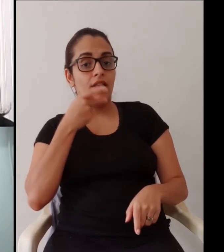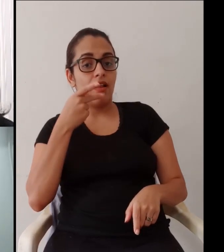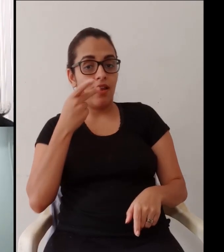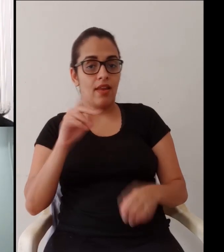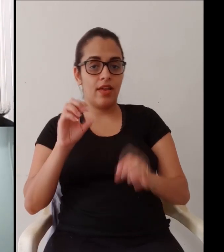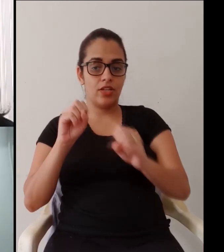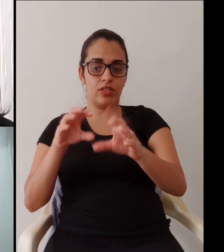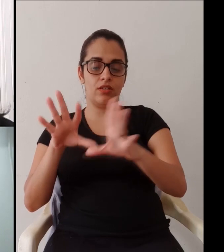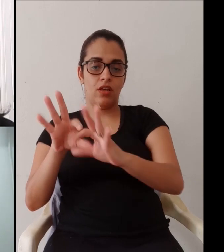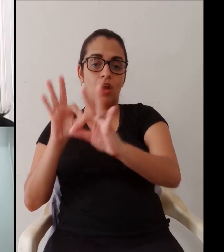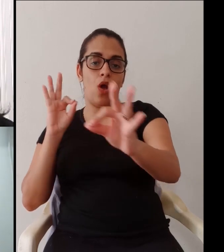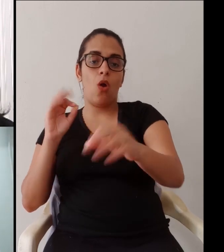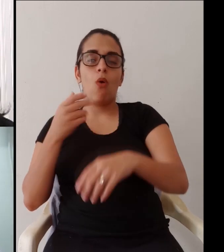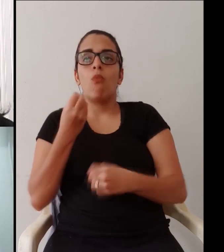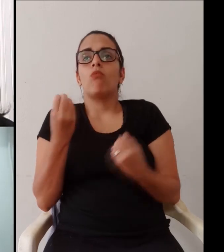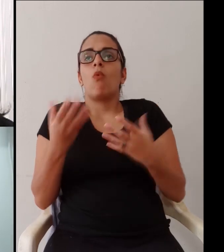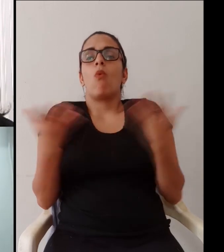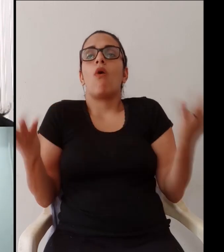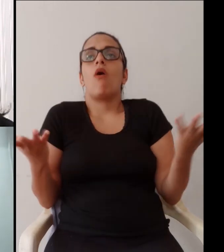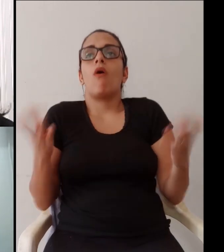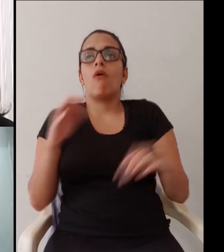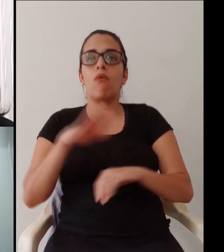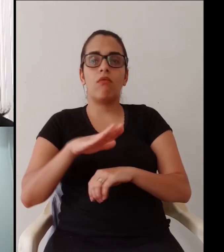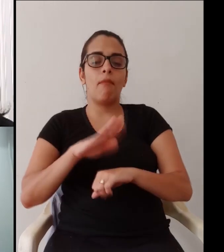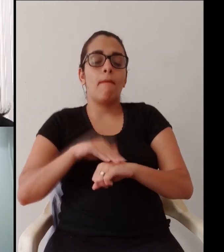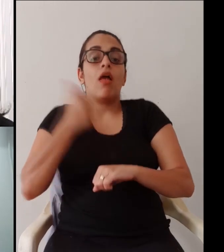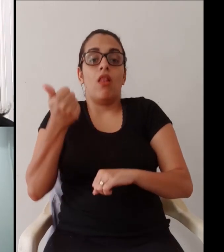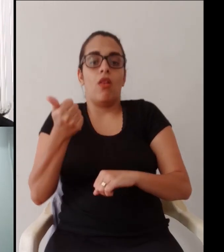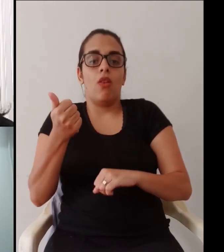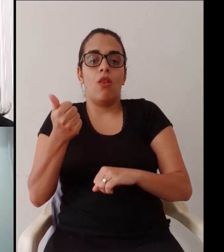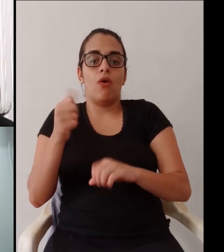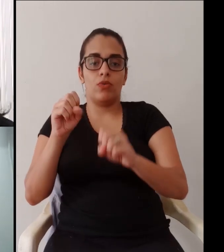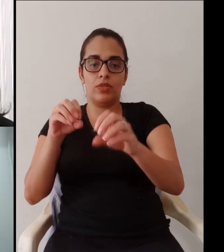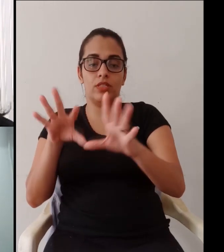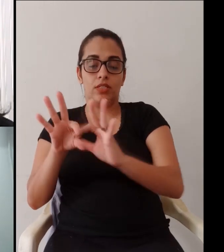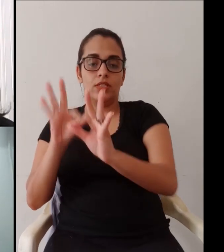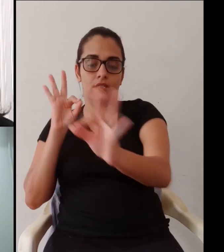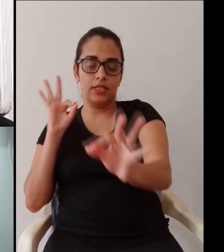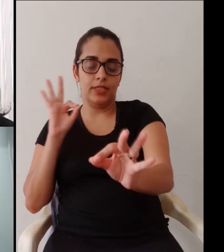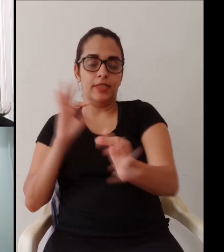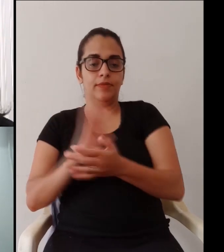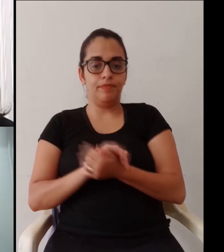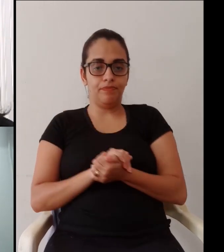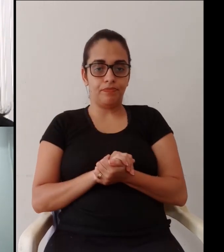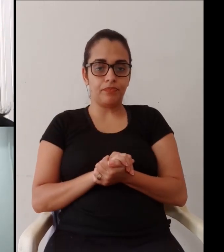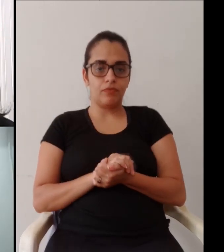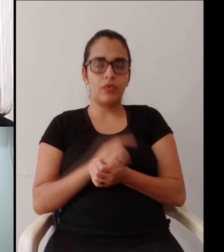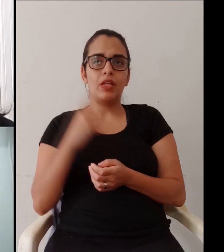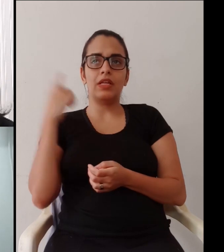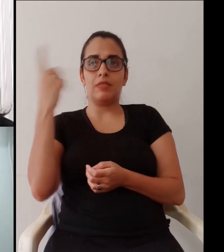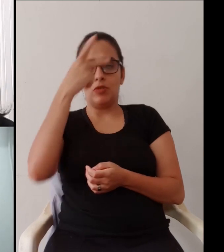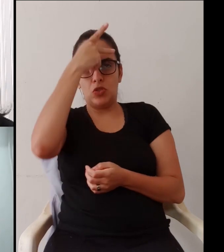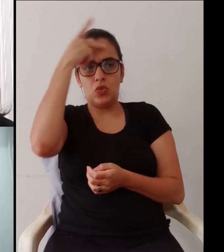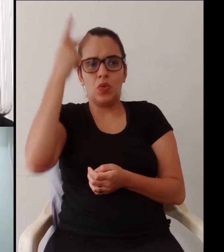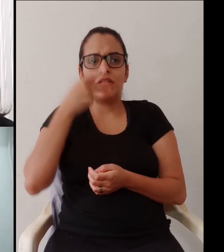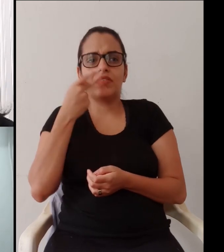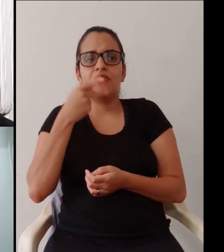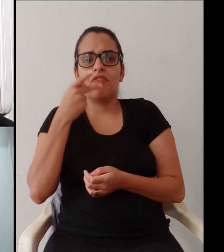tem realmente muito respeito a este trabalho. Mas, falei de EAD, e quais seriam vantagens que a gente poderia